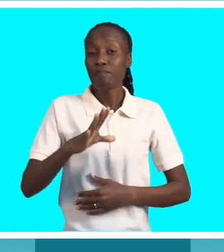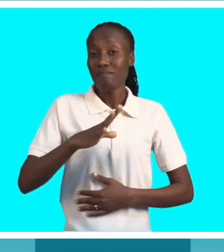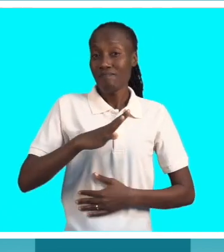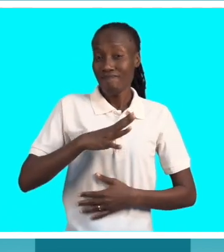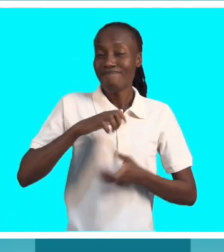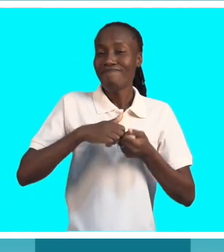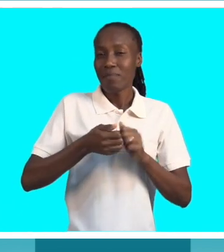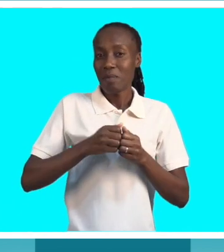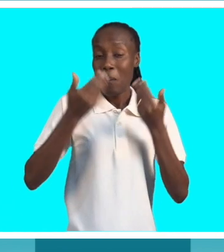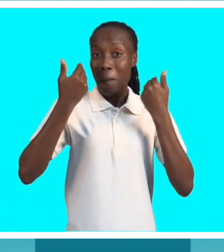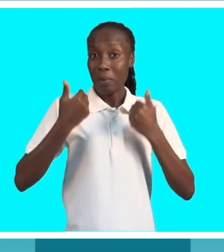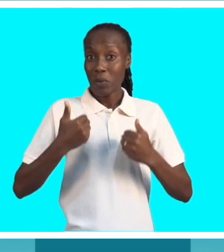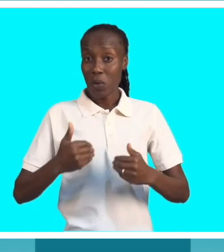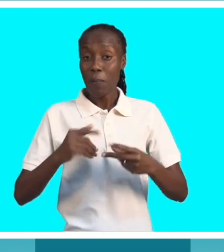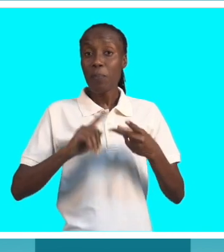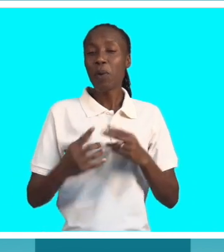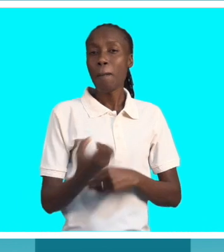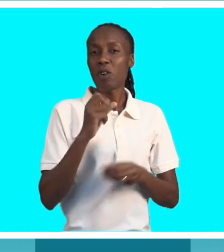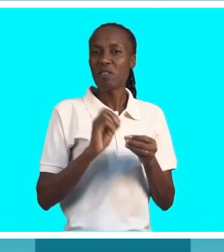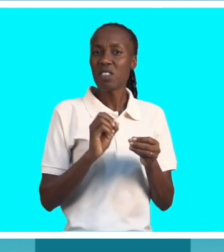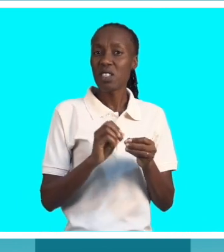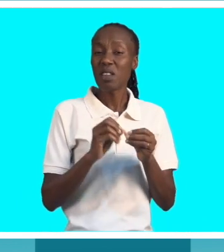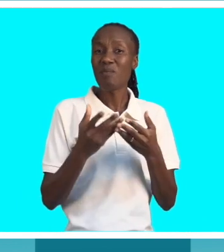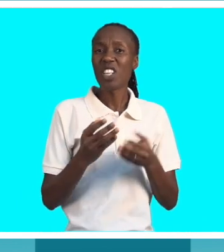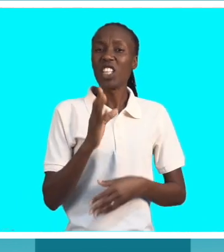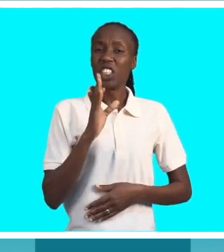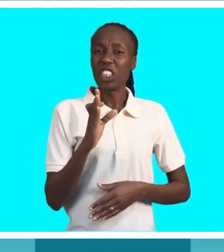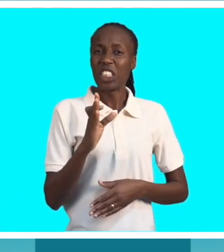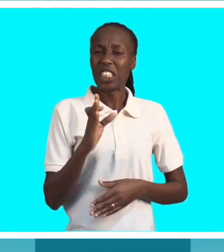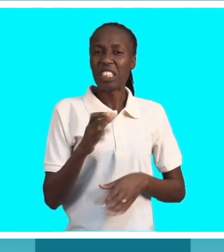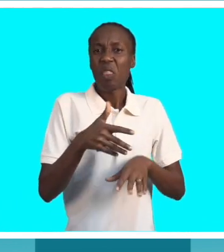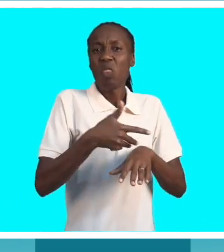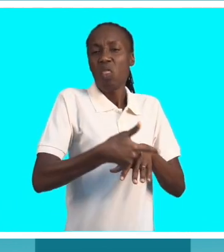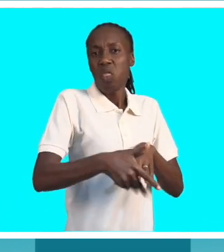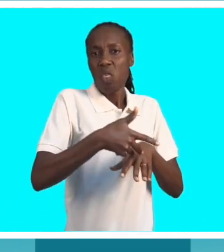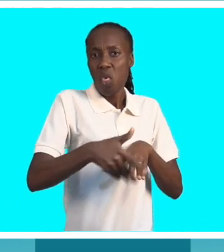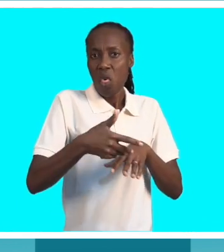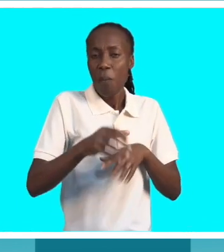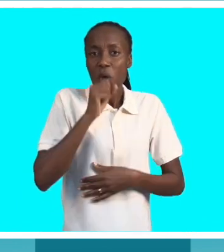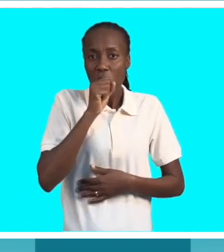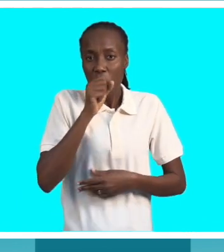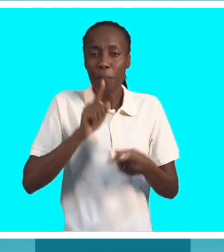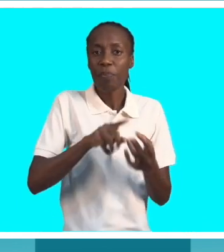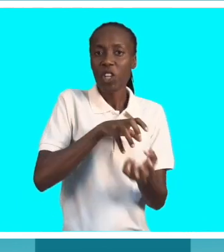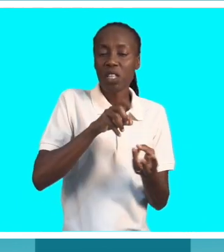constrangidor. Ela pode manifestar-se pela perda de urina, ao tossir, rir,